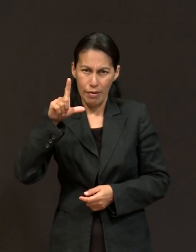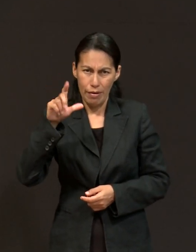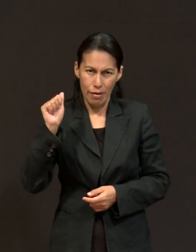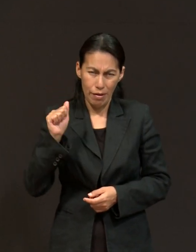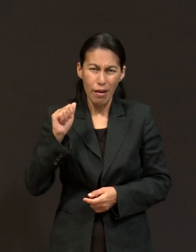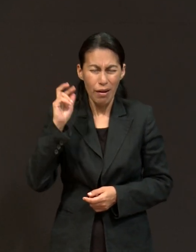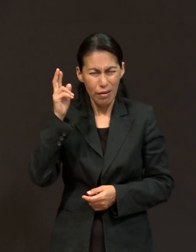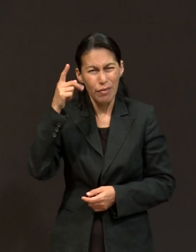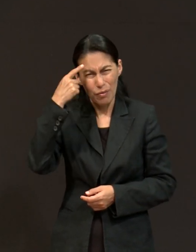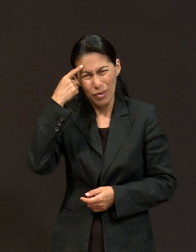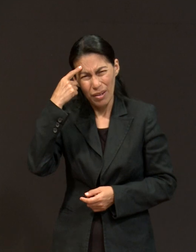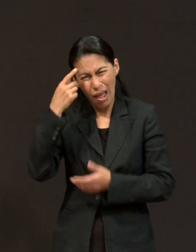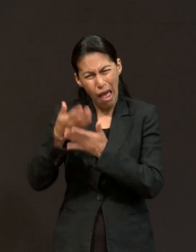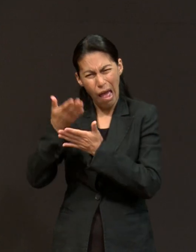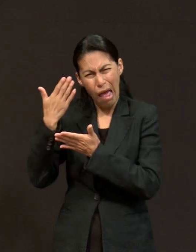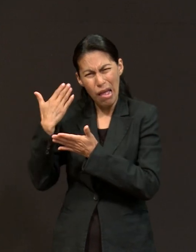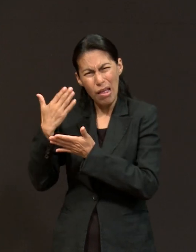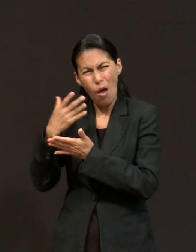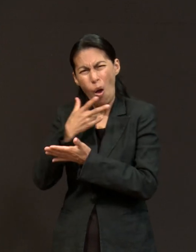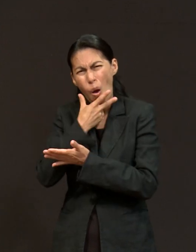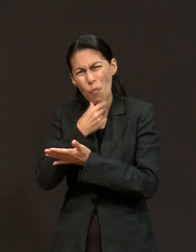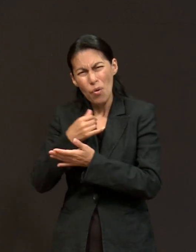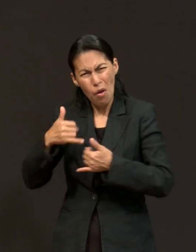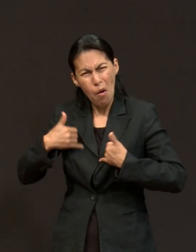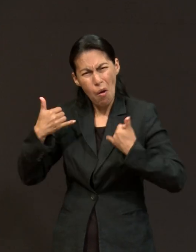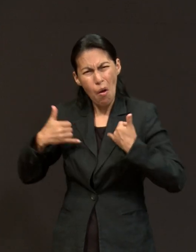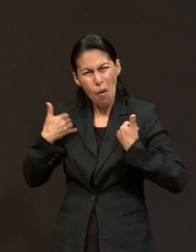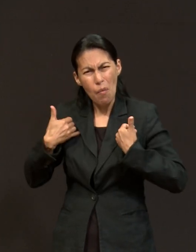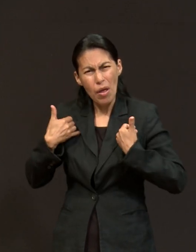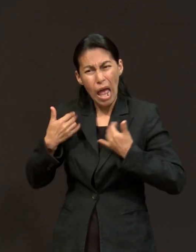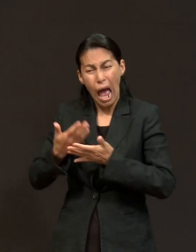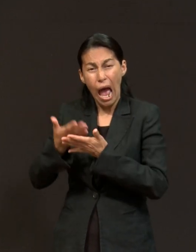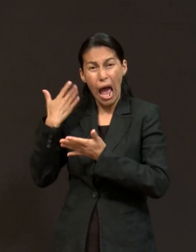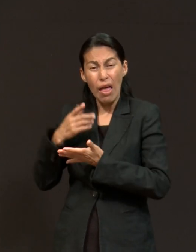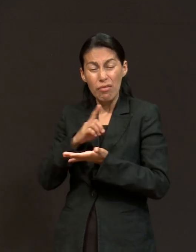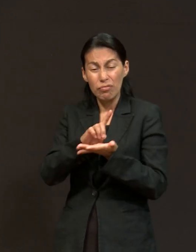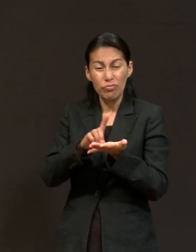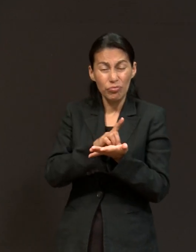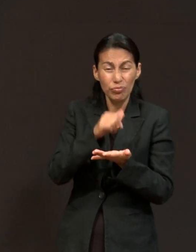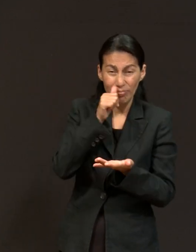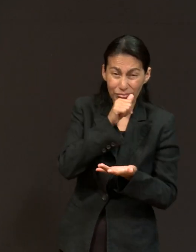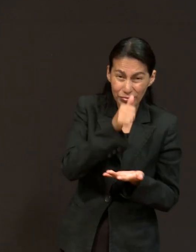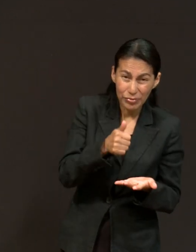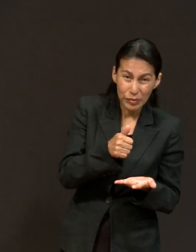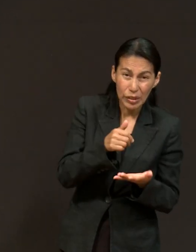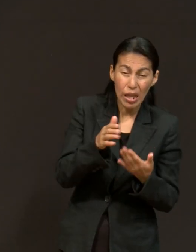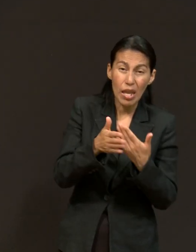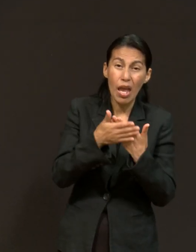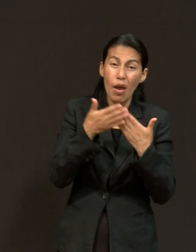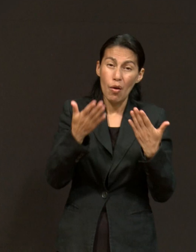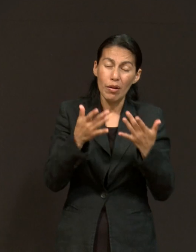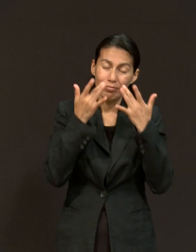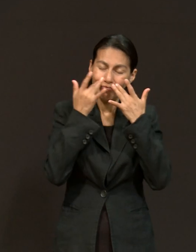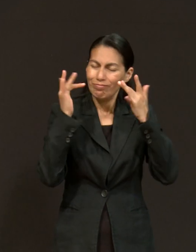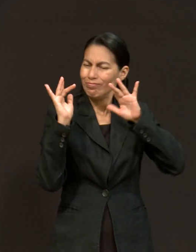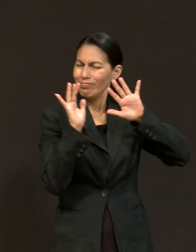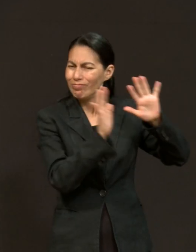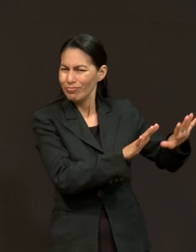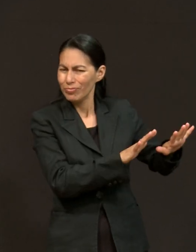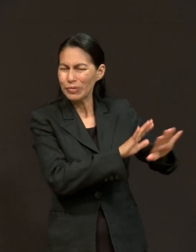joven que fue rescatado de las adicciones y que ahora tiene un ministerio maravilloso y les invita a